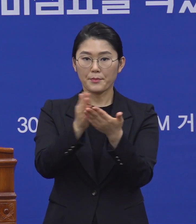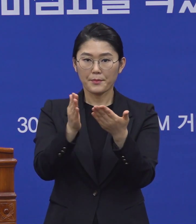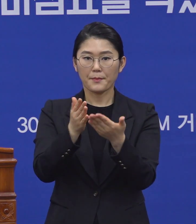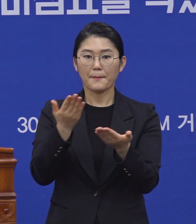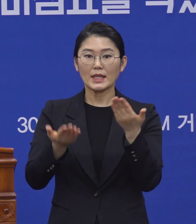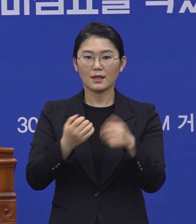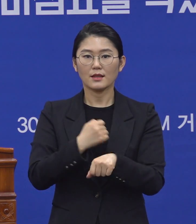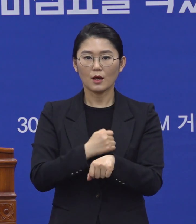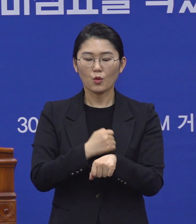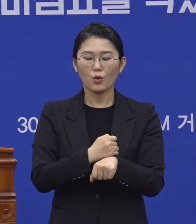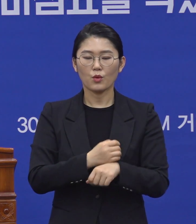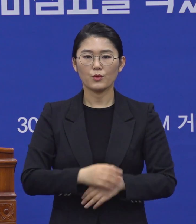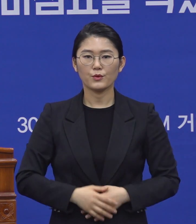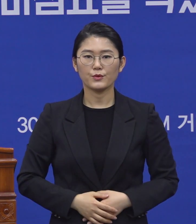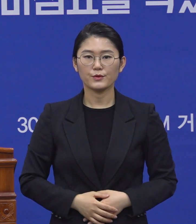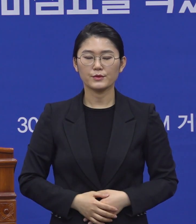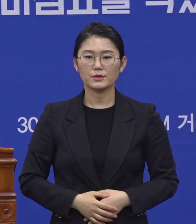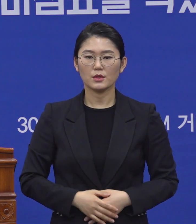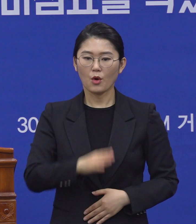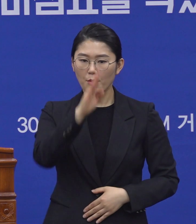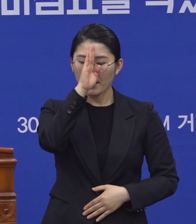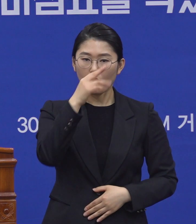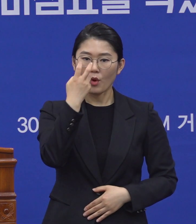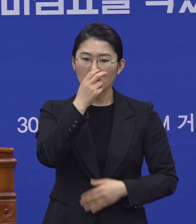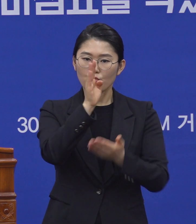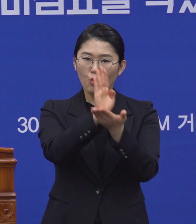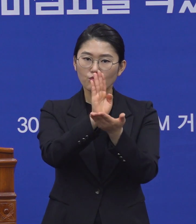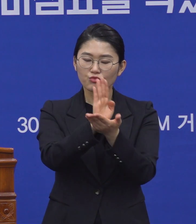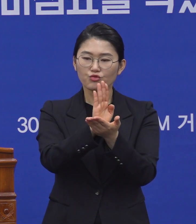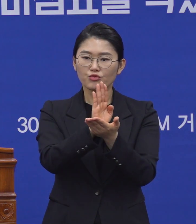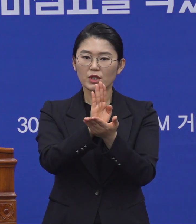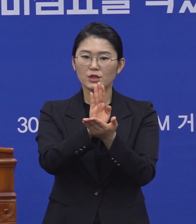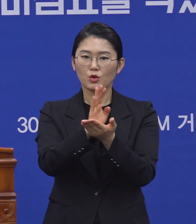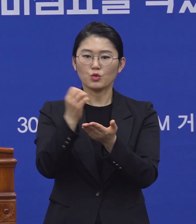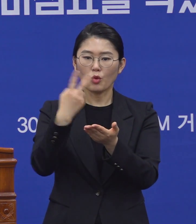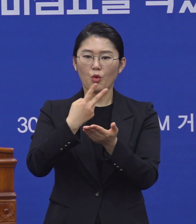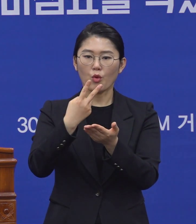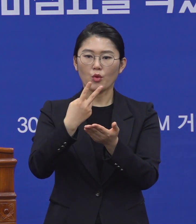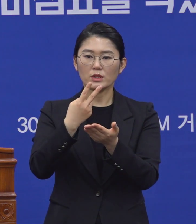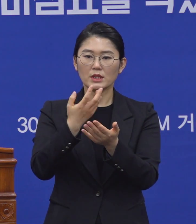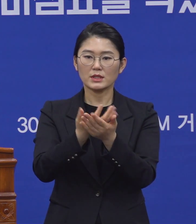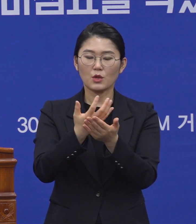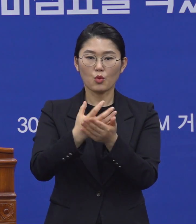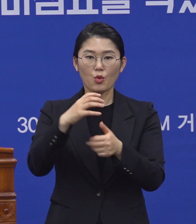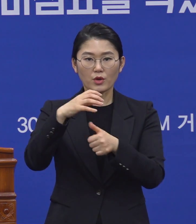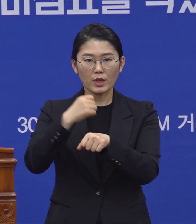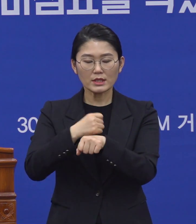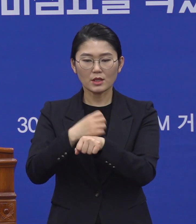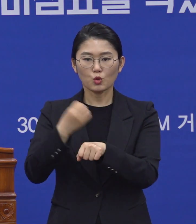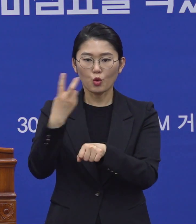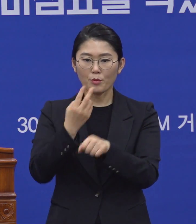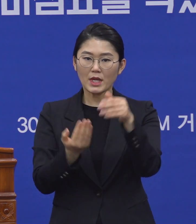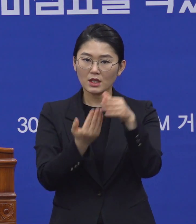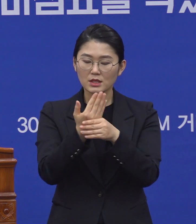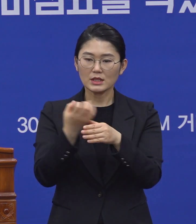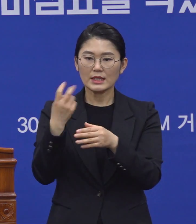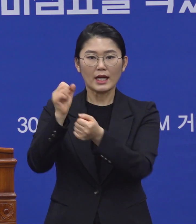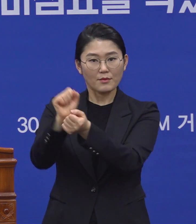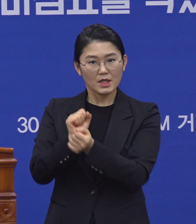질병관리본부에서 판단할 수 있는 재발병인지 재감염인지